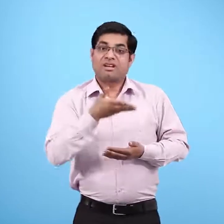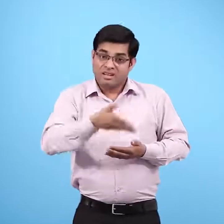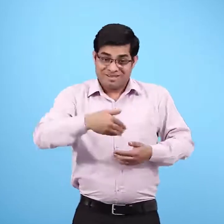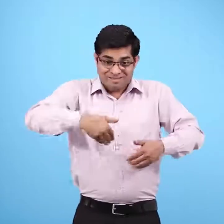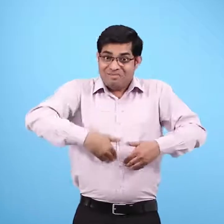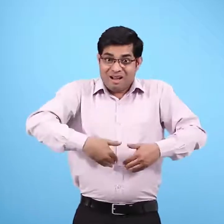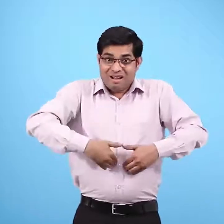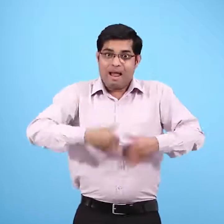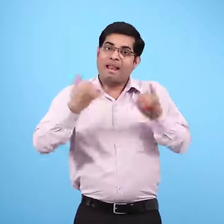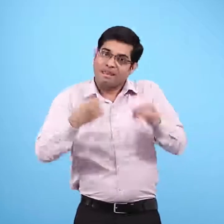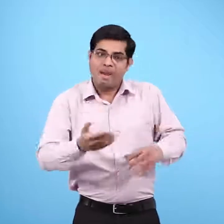तुम्हारा पेट खराब है